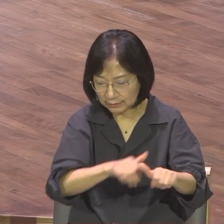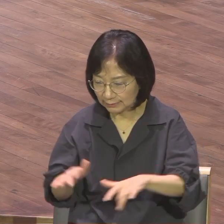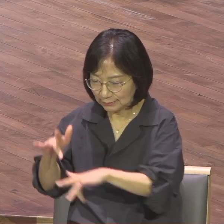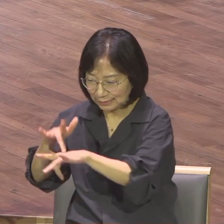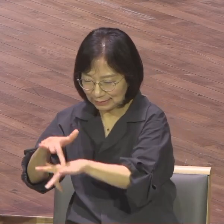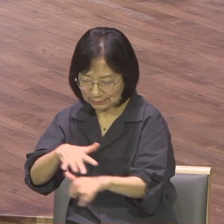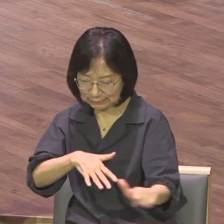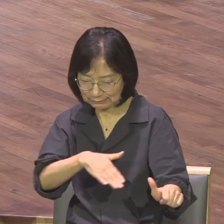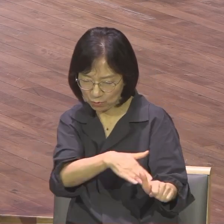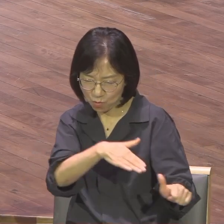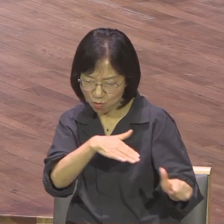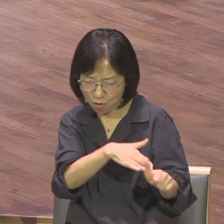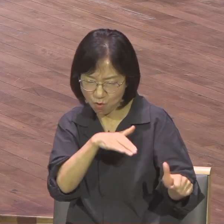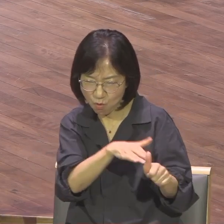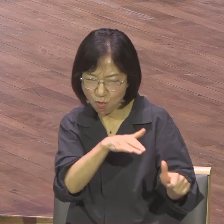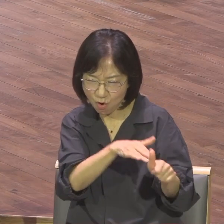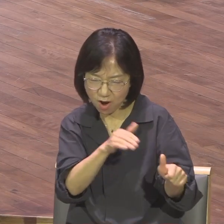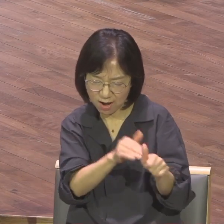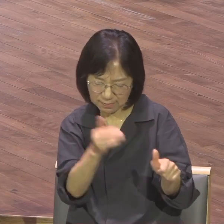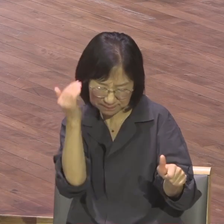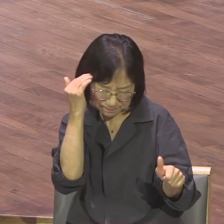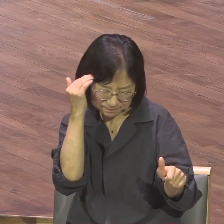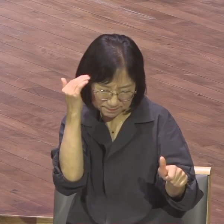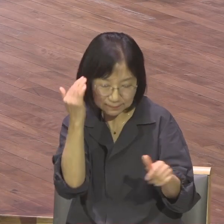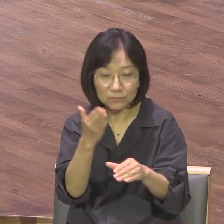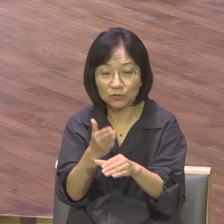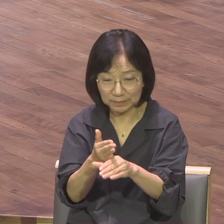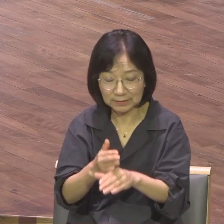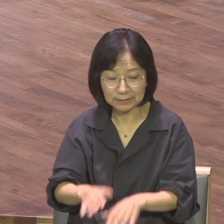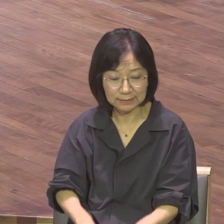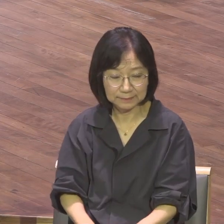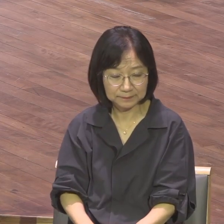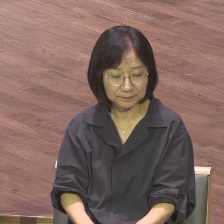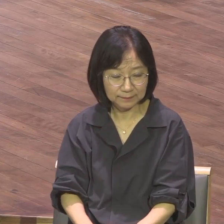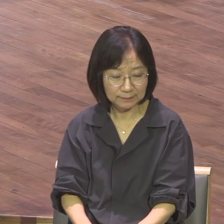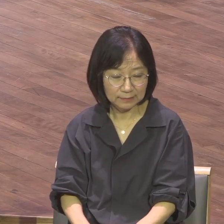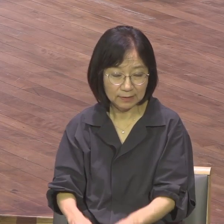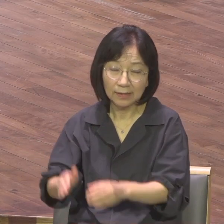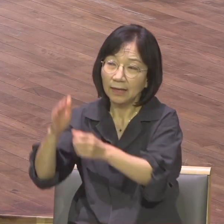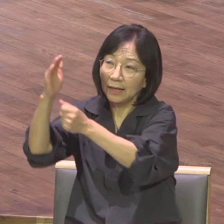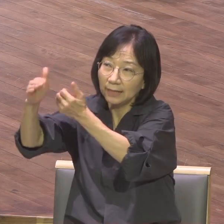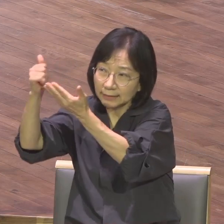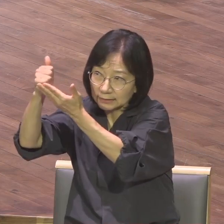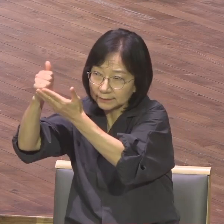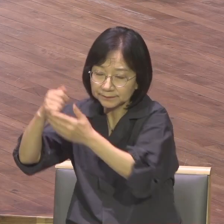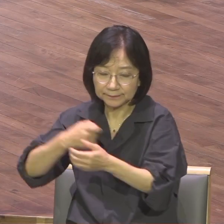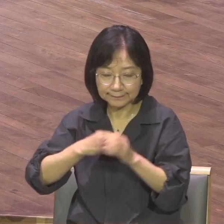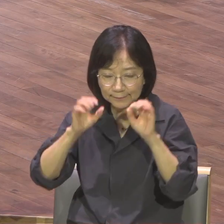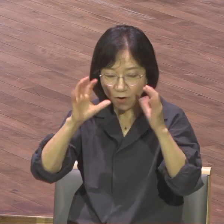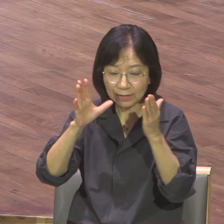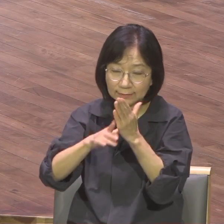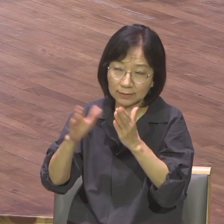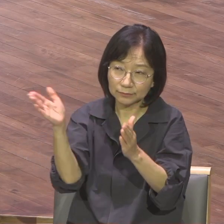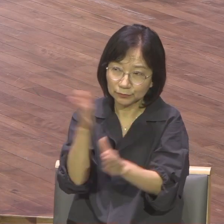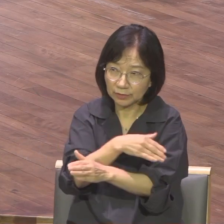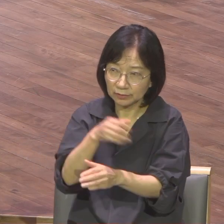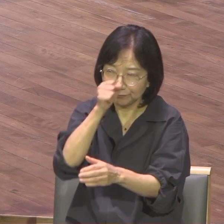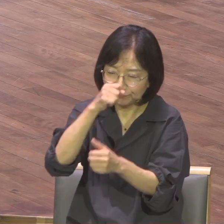10편 71편 17절에서 18절에 보니까 하나님이여 나를 어려서부터 교훈하셨으므로 내가 지금까지 주의의